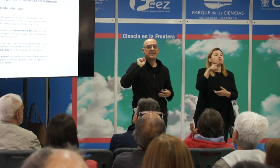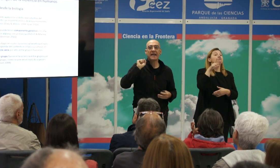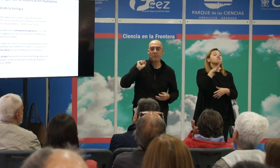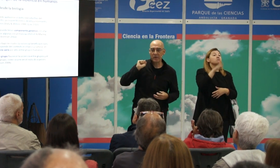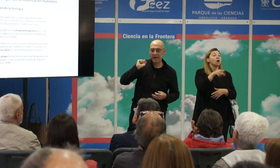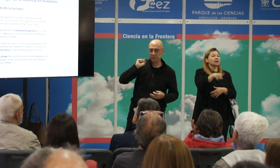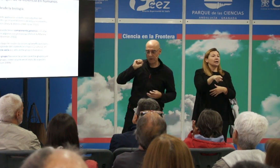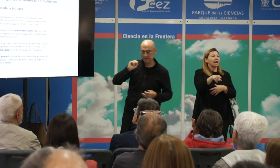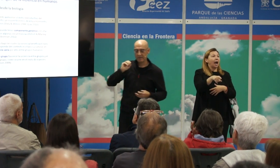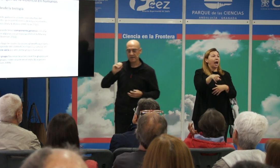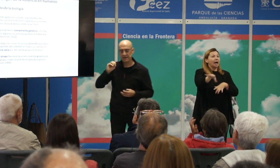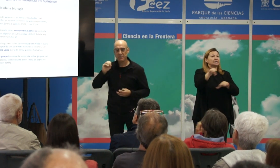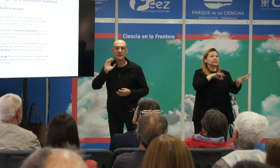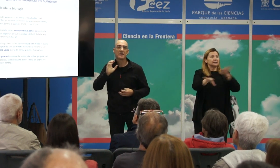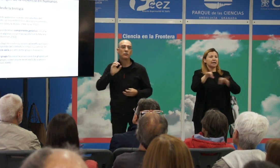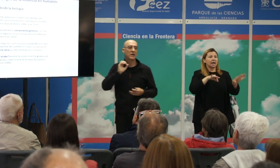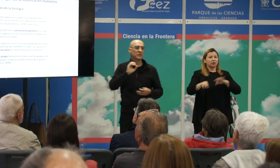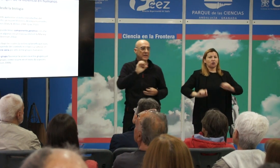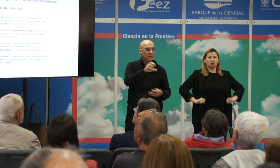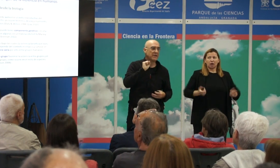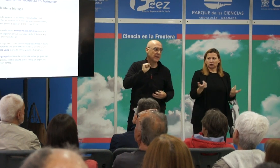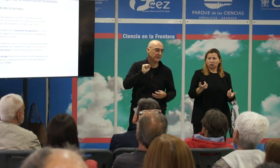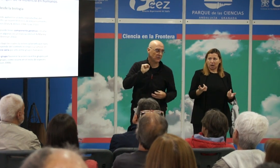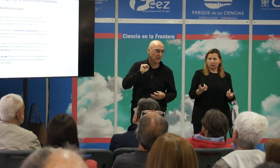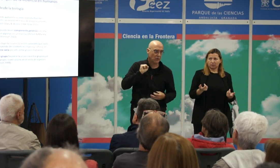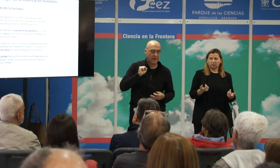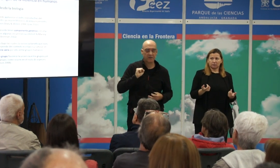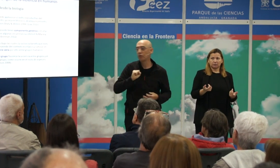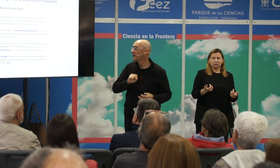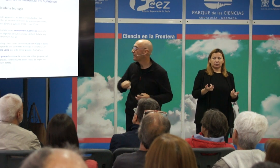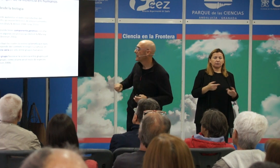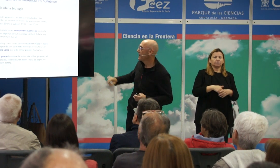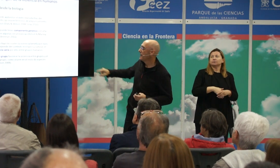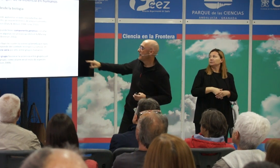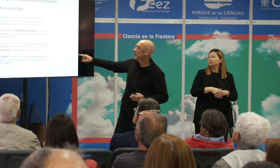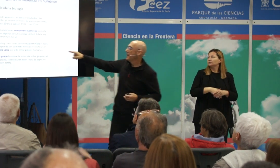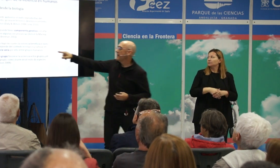ya la puede capturar. Es importante que un rasgo sea heredable para que la selección natural la capture.